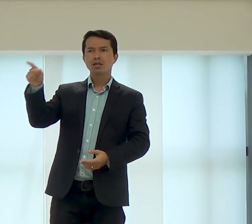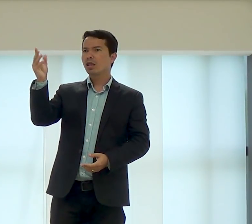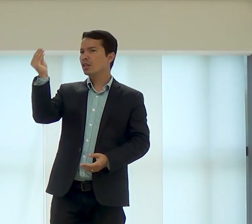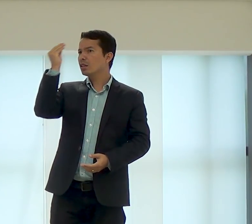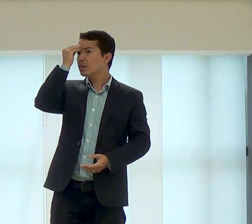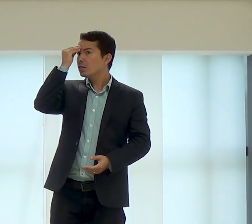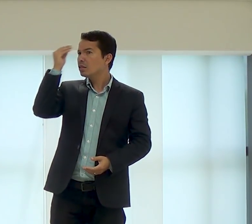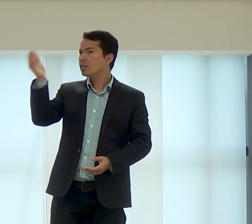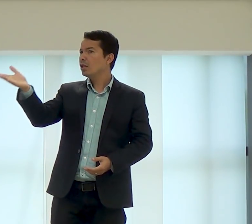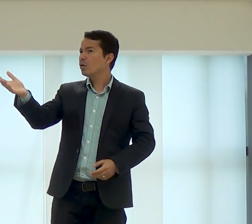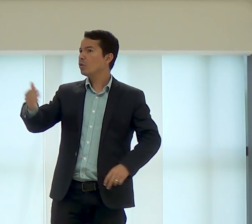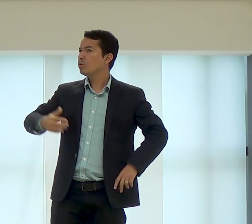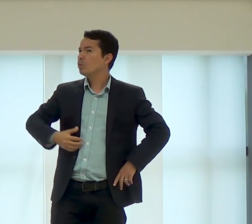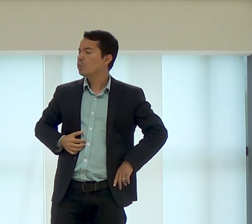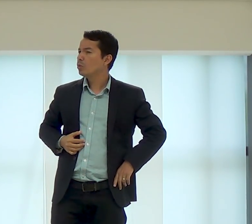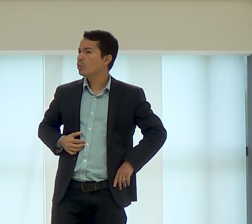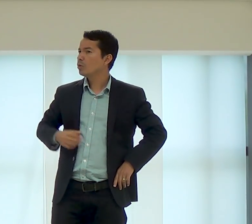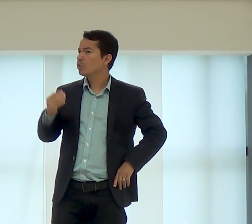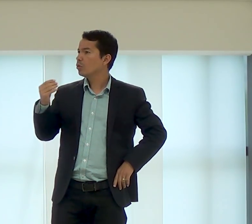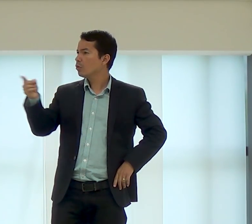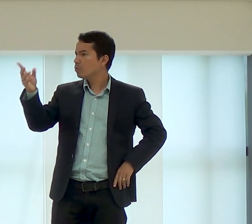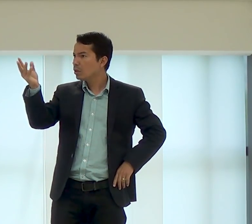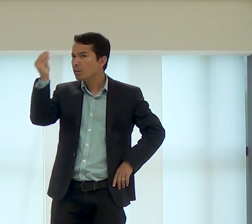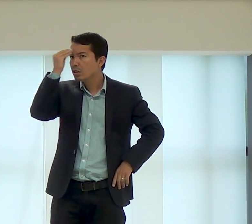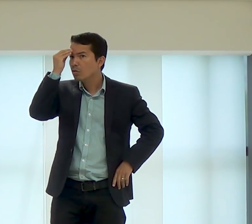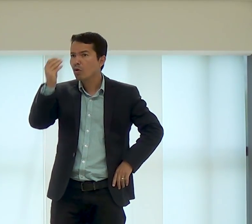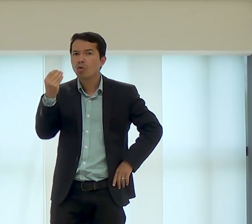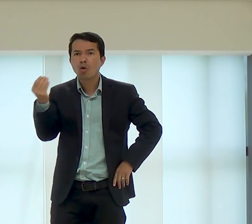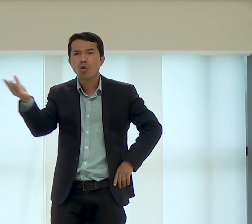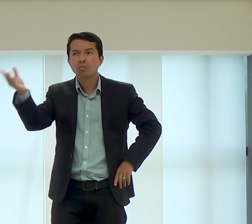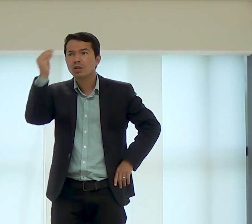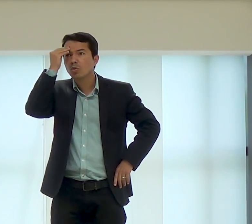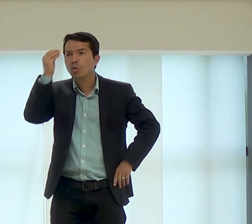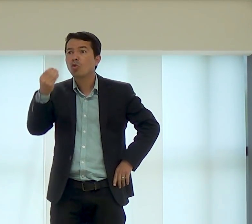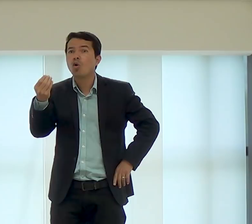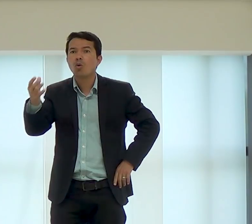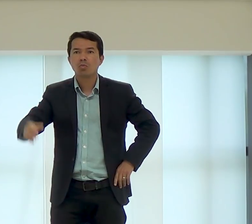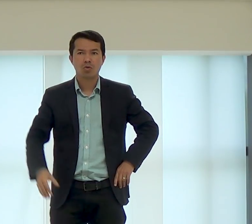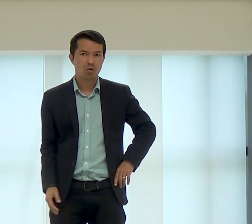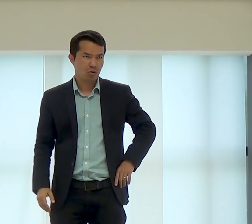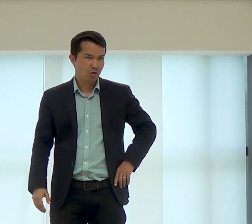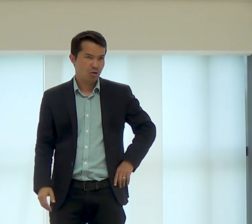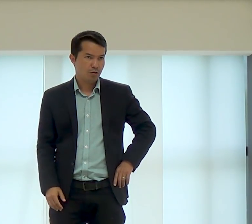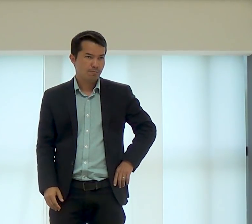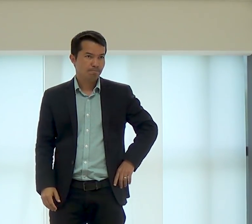ele sabe, é dele mesmo, ele não copia não, ele tem decorado tudo isso,